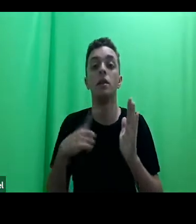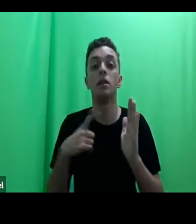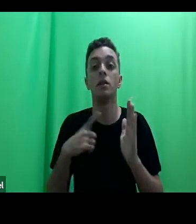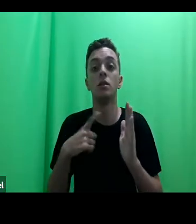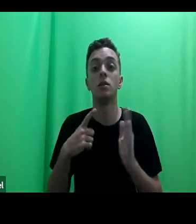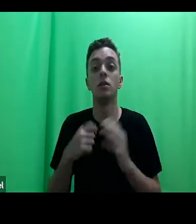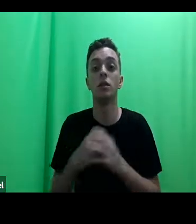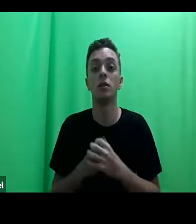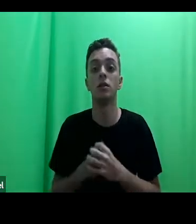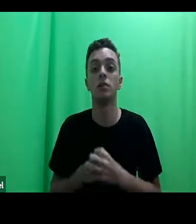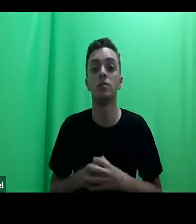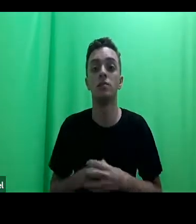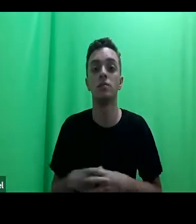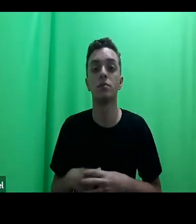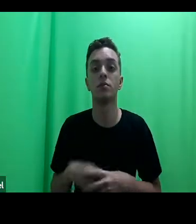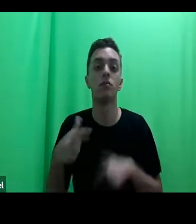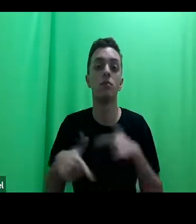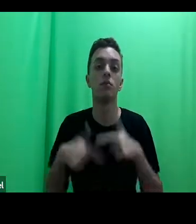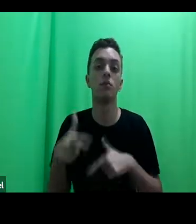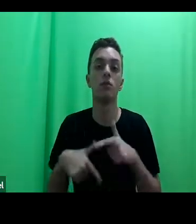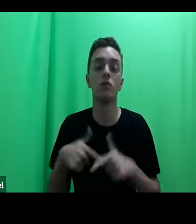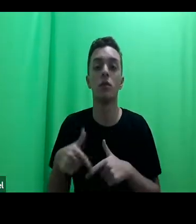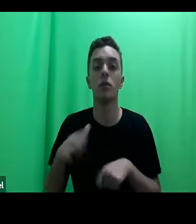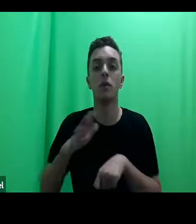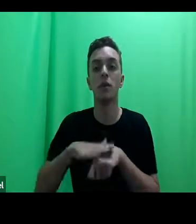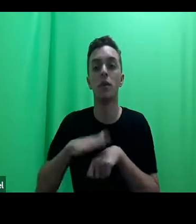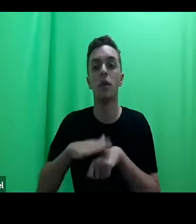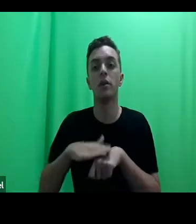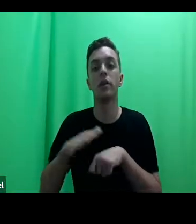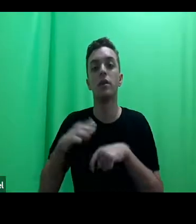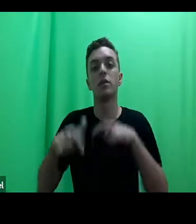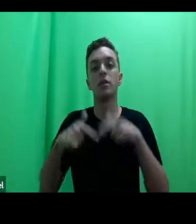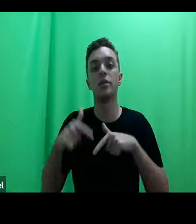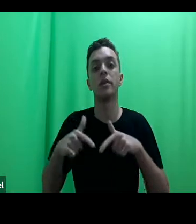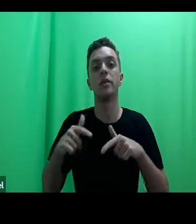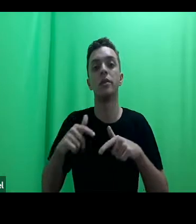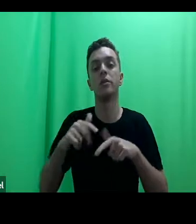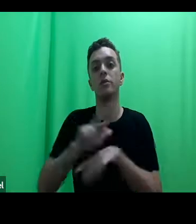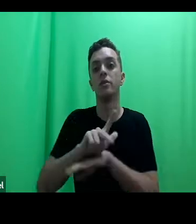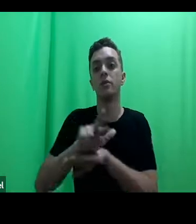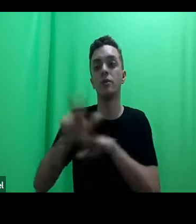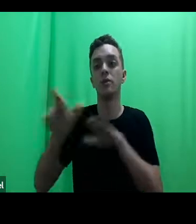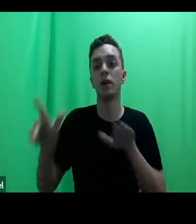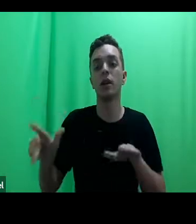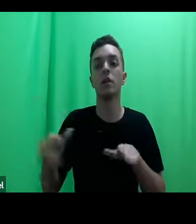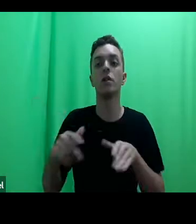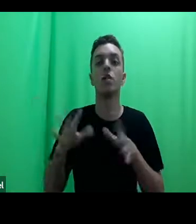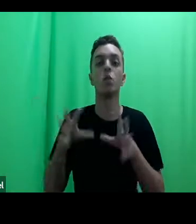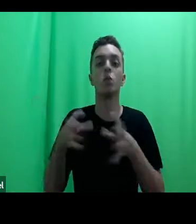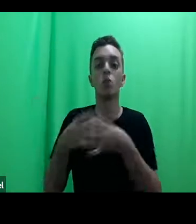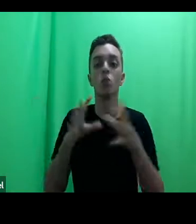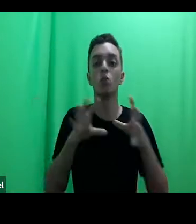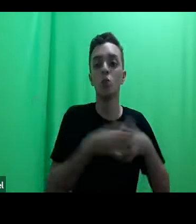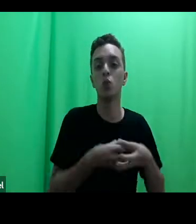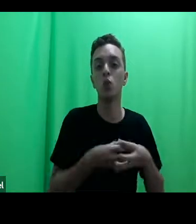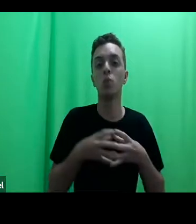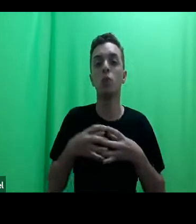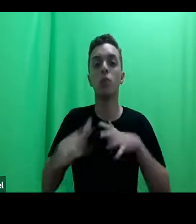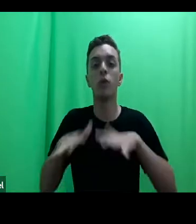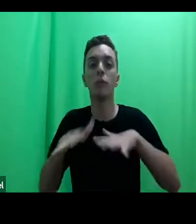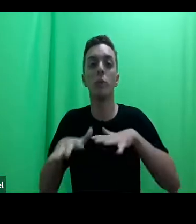trabalho de clientela de grande escala com grupos, comunidades, movimentos sociais,